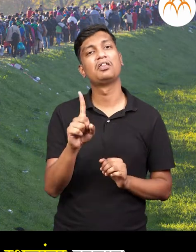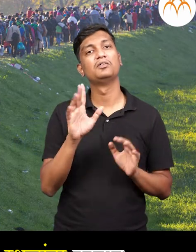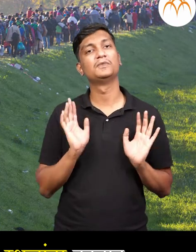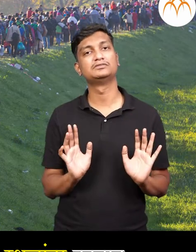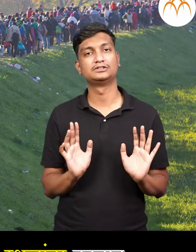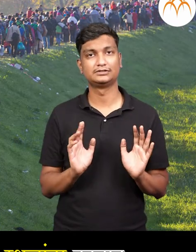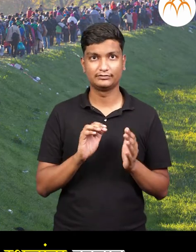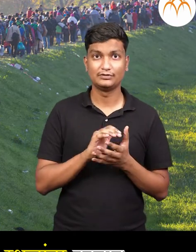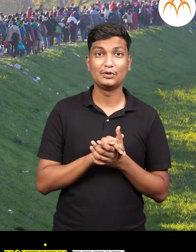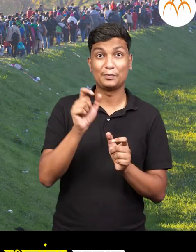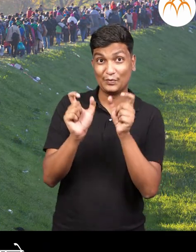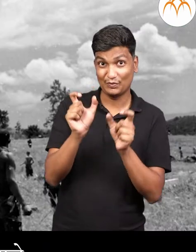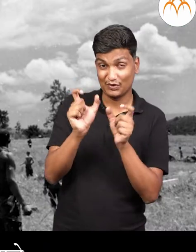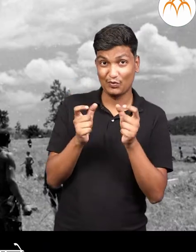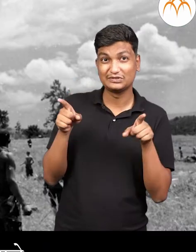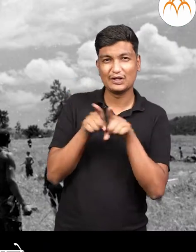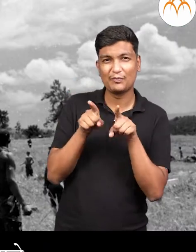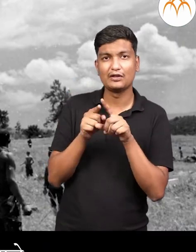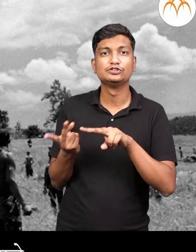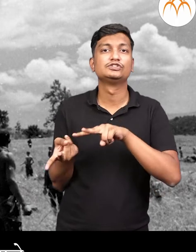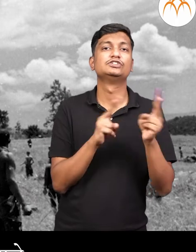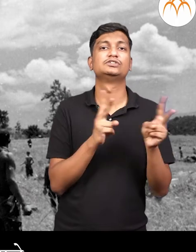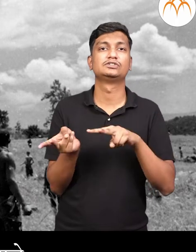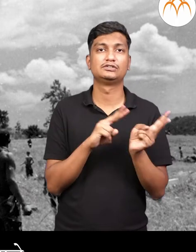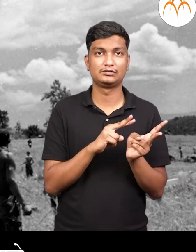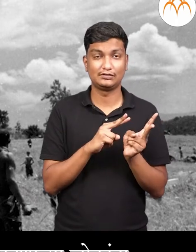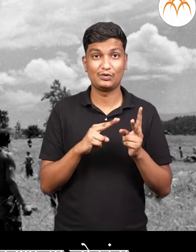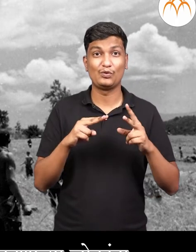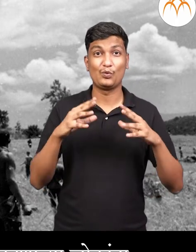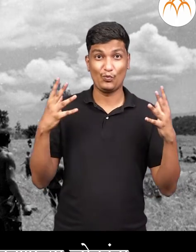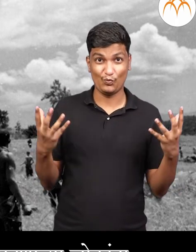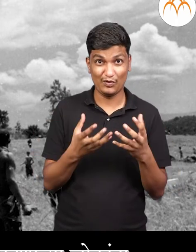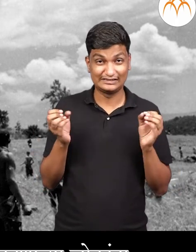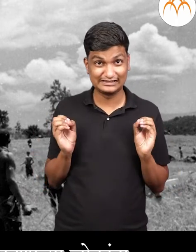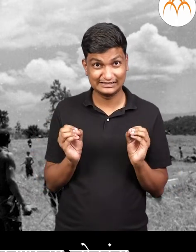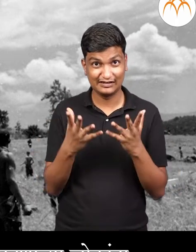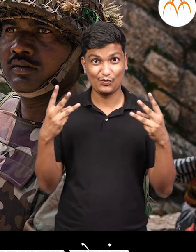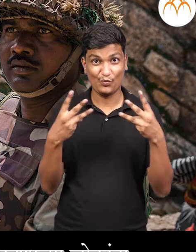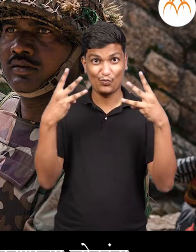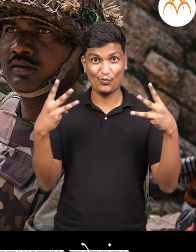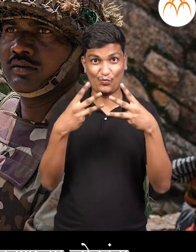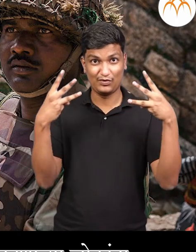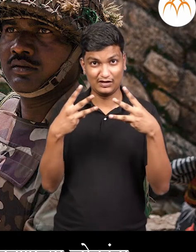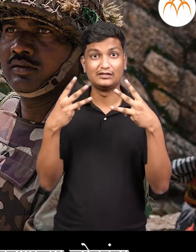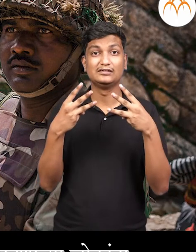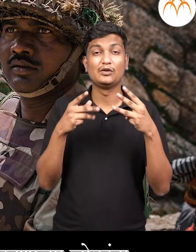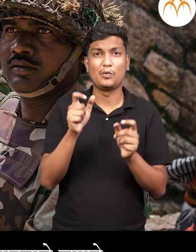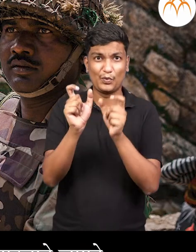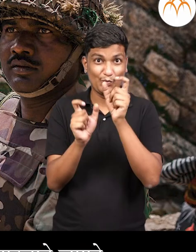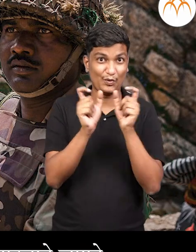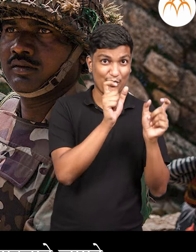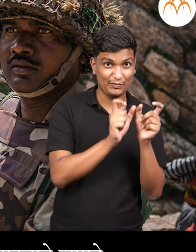स्थलांतर करतात। दोन देशान मधे युद्ध जाले। तर त्या त्या देशाचा सीमेजवल रहाणारे लोकानना